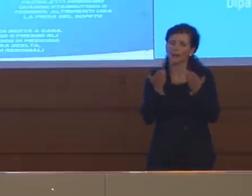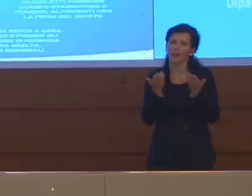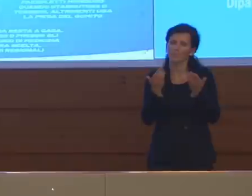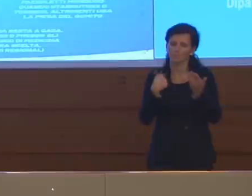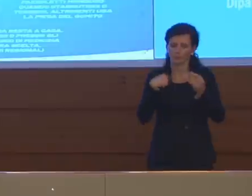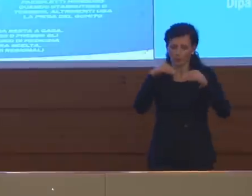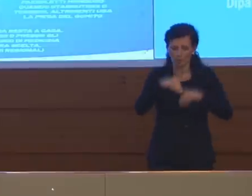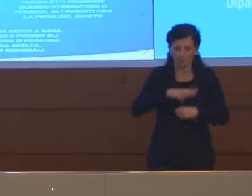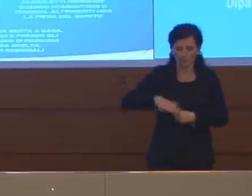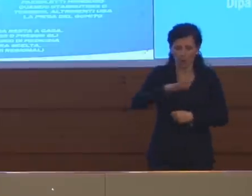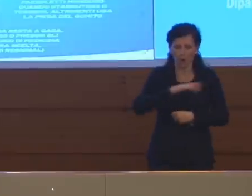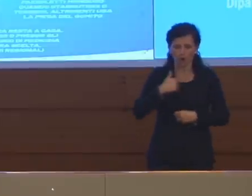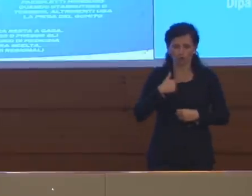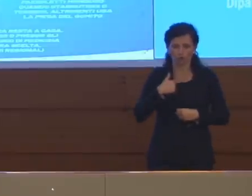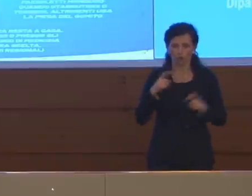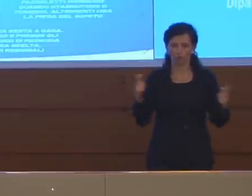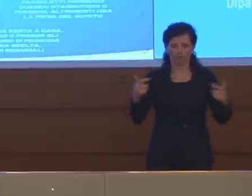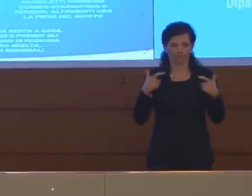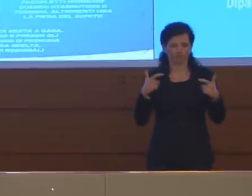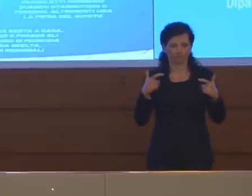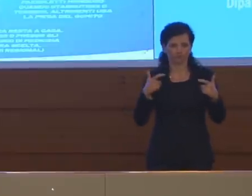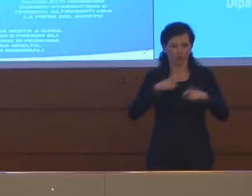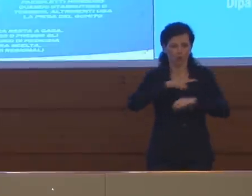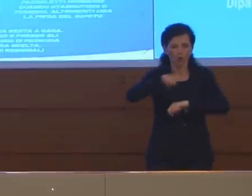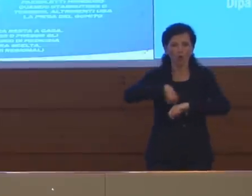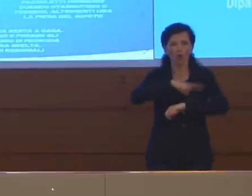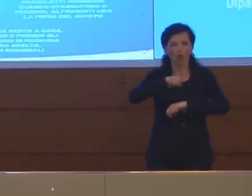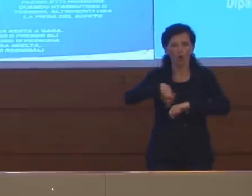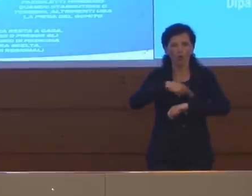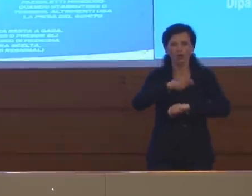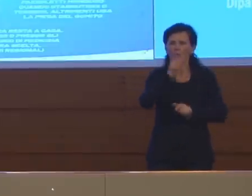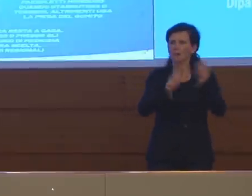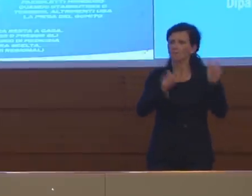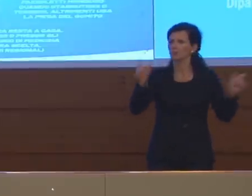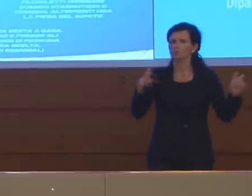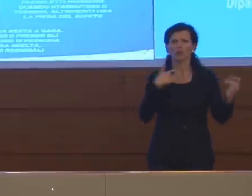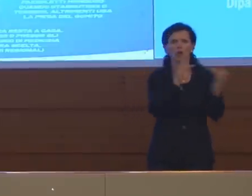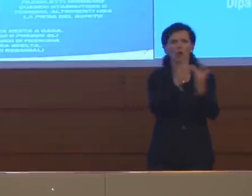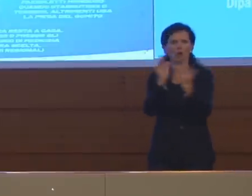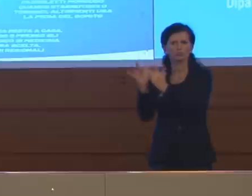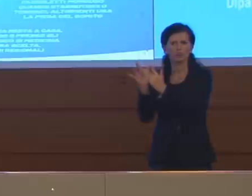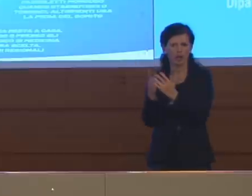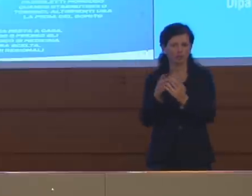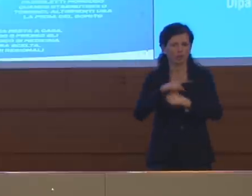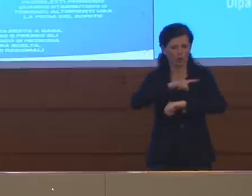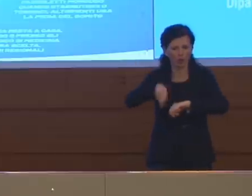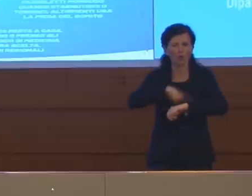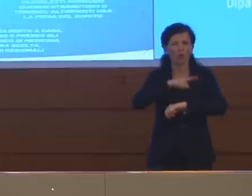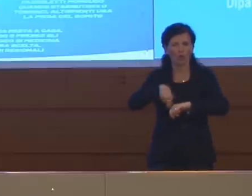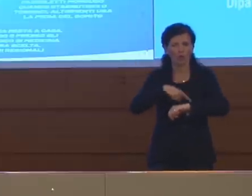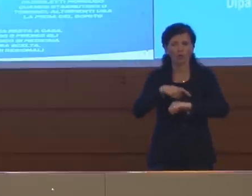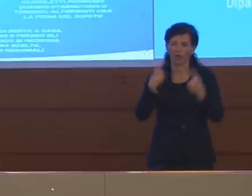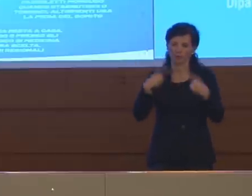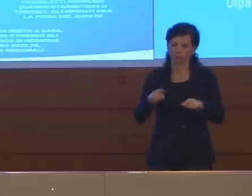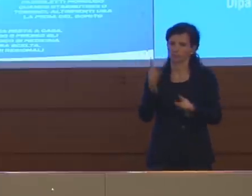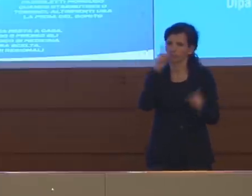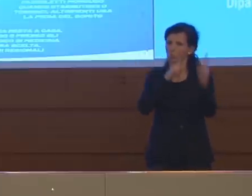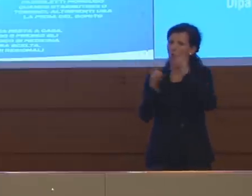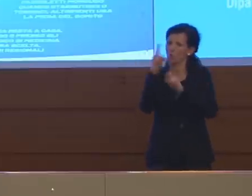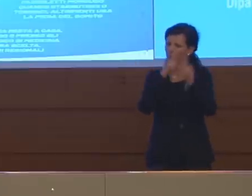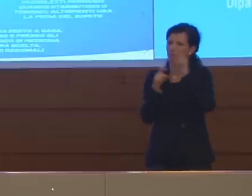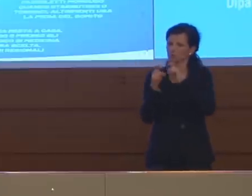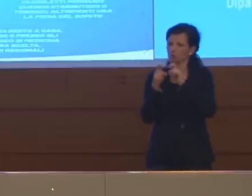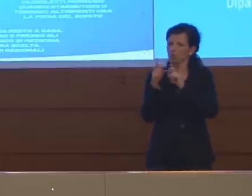per ore a un numero elevato di persone e quindi questo tipo di preoccupazione è quello che poi anima